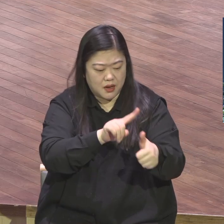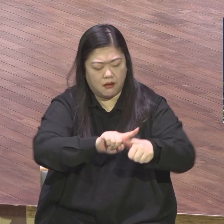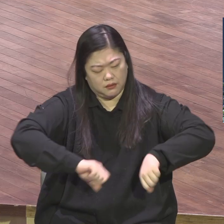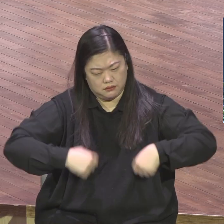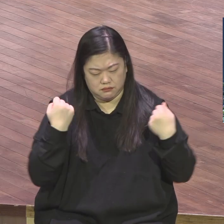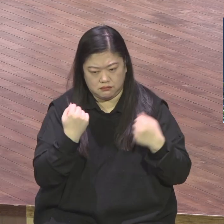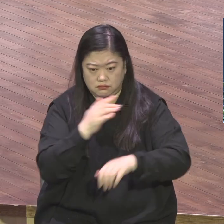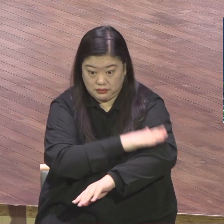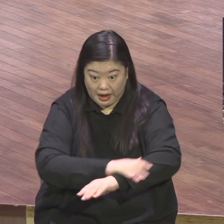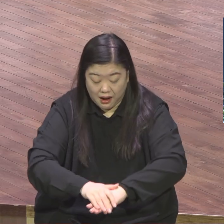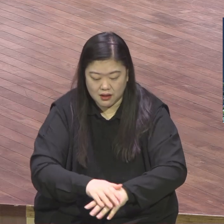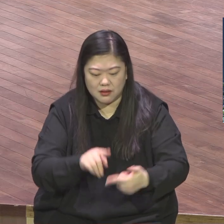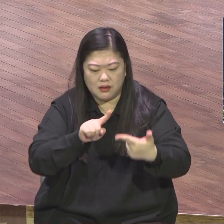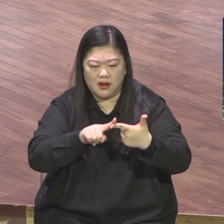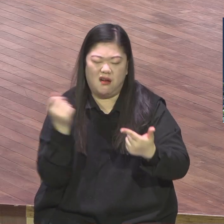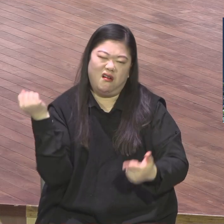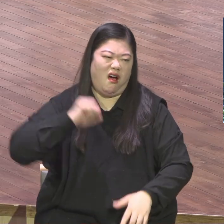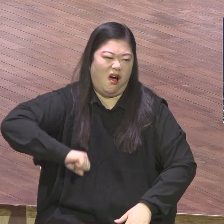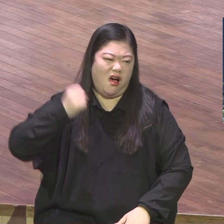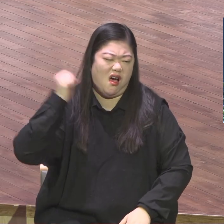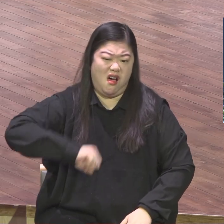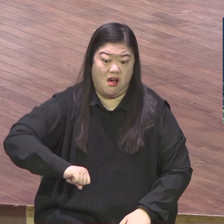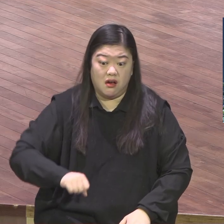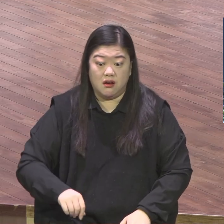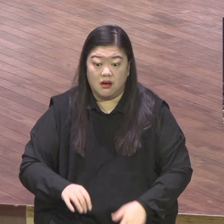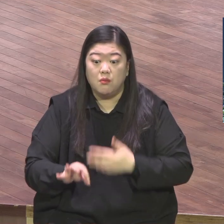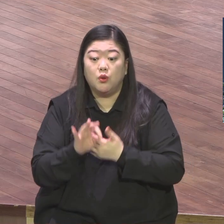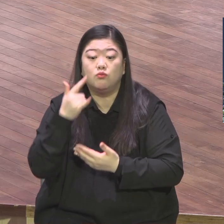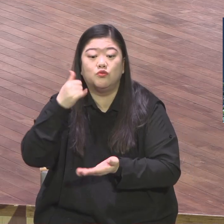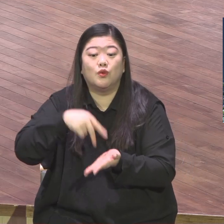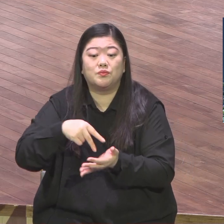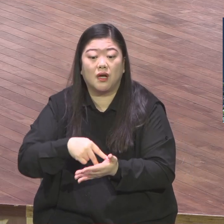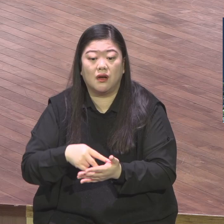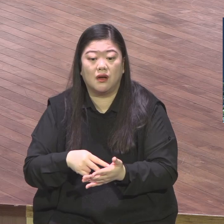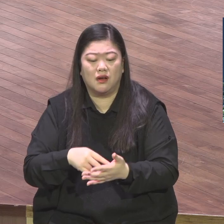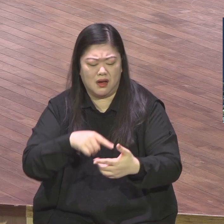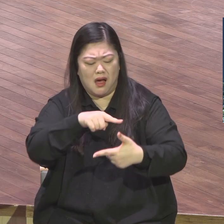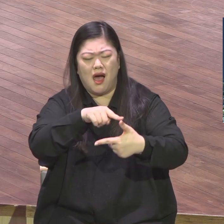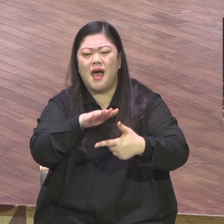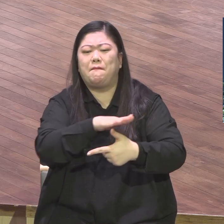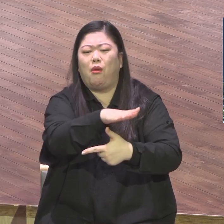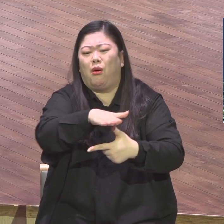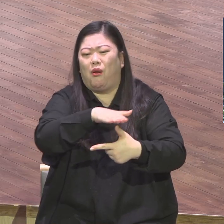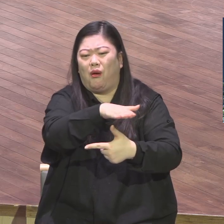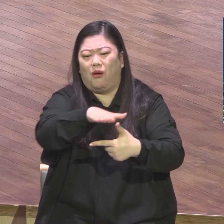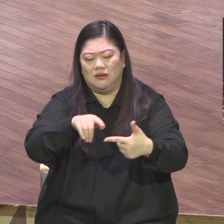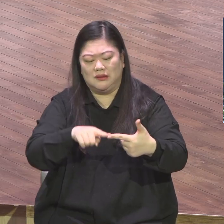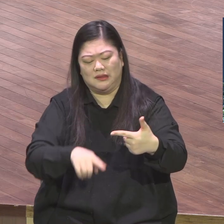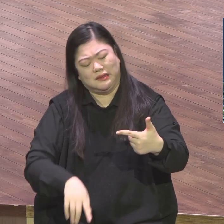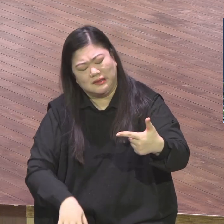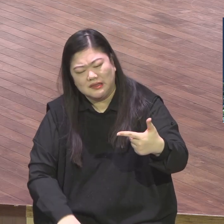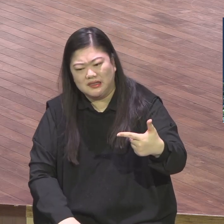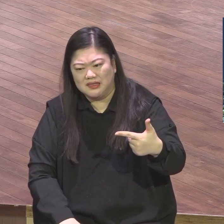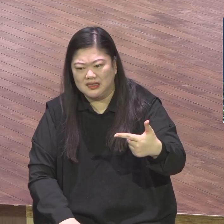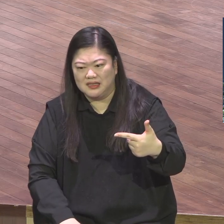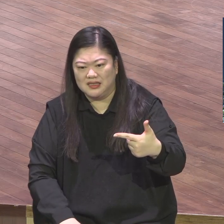그리고 그 자식들이 필요한 걸 다 주잖아요 내 마음이 되는 내 마음이 합한 자식을 필요한 걸 다 주지 요구하지 않아도 다 줘 알아서 다 줘